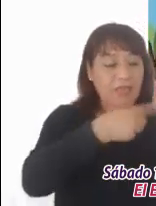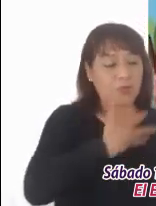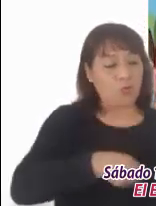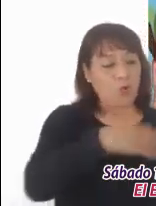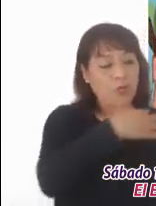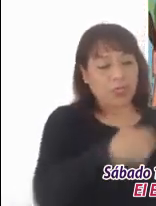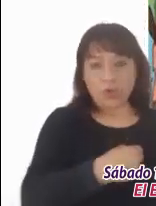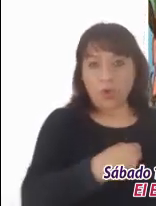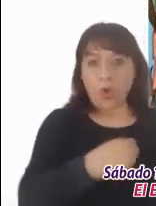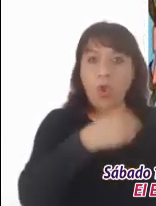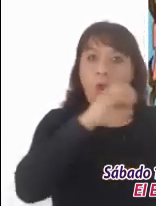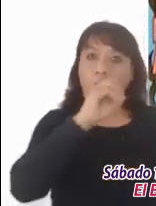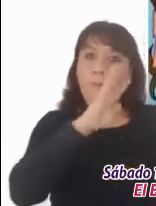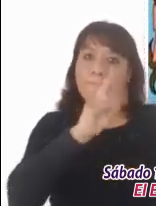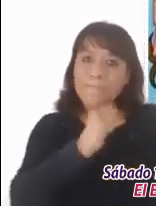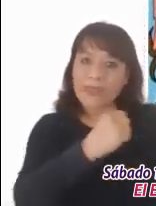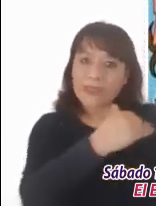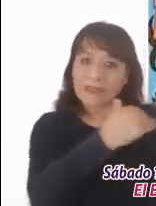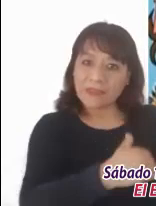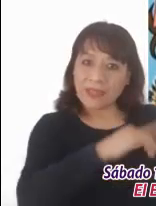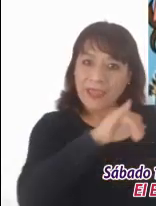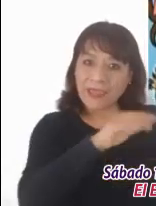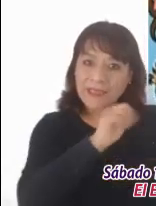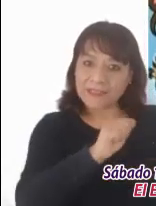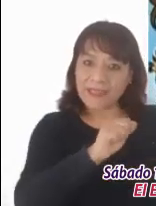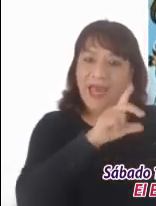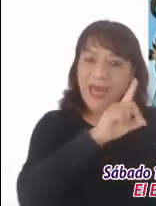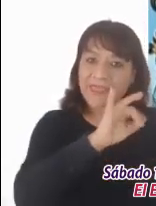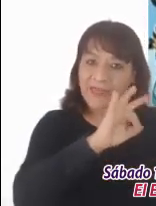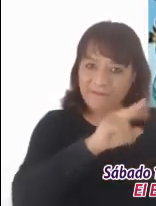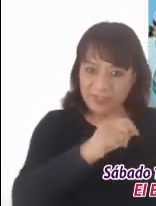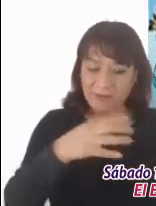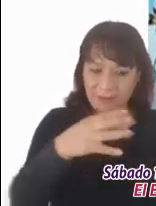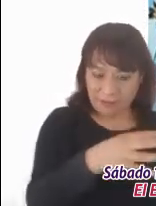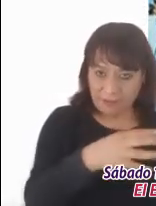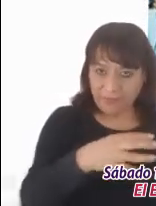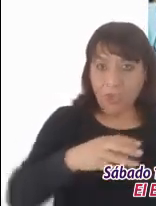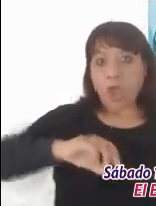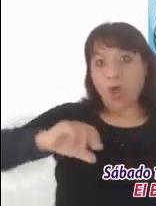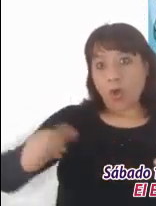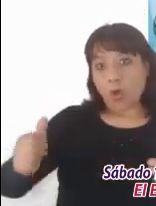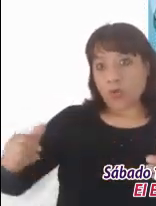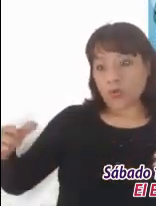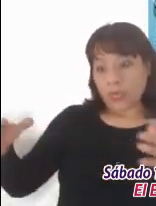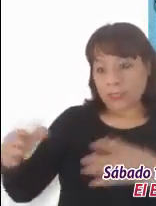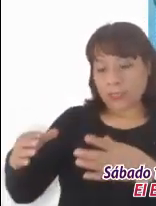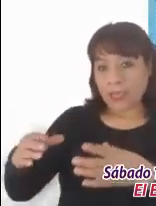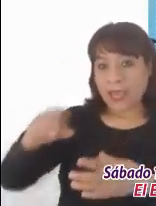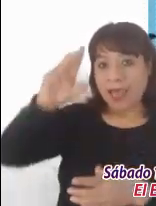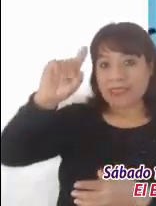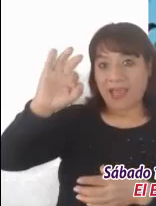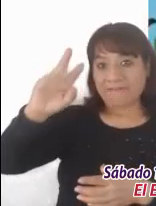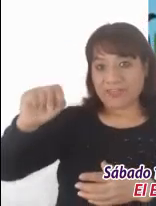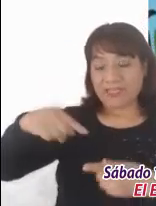Ruth a Obed, Obed a Gesé y Gesé al Rey David. David engendró de la mujer de Urias a Salomón.